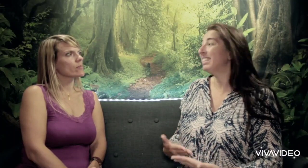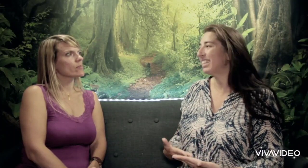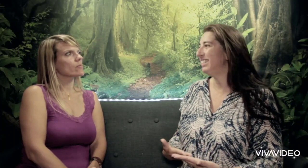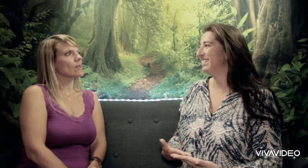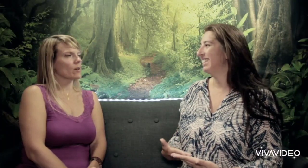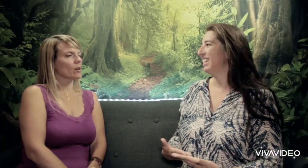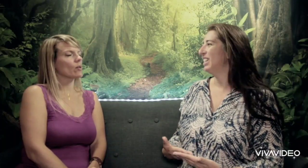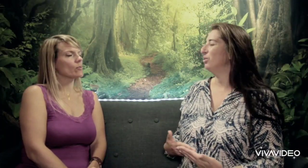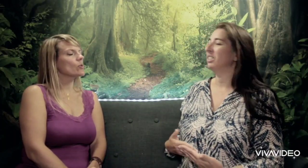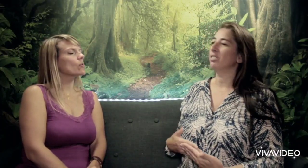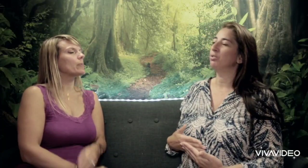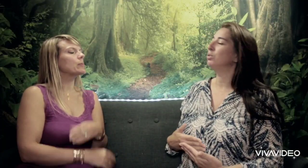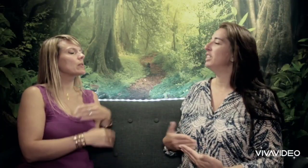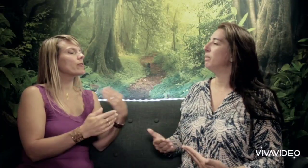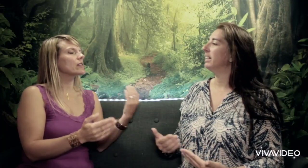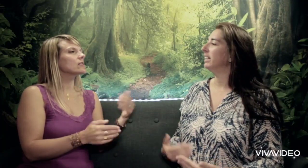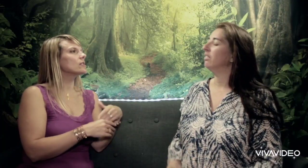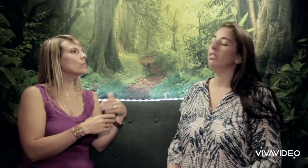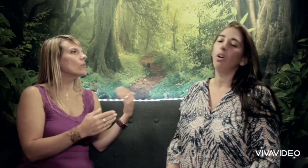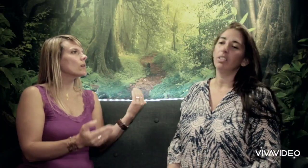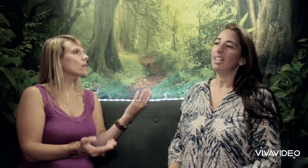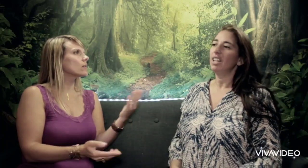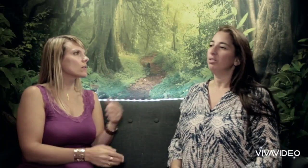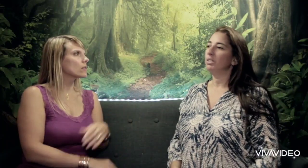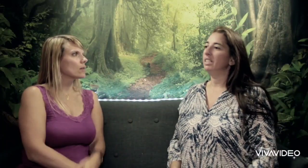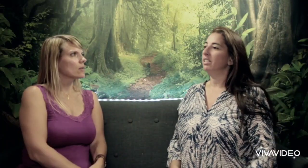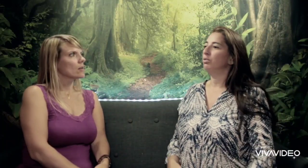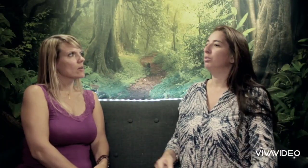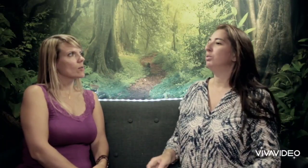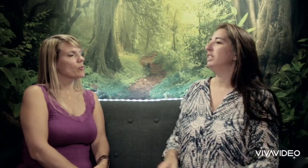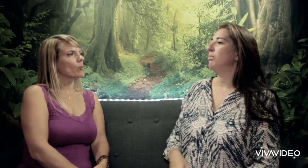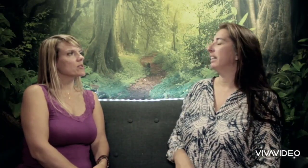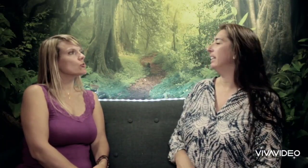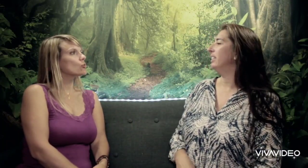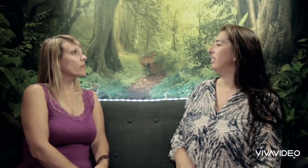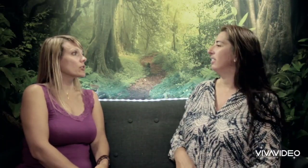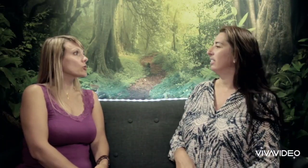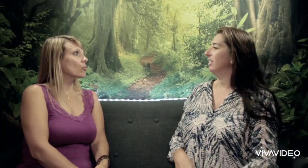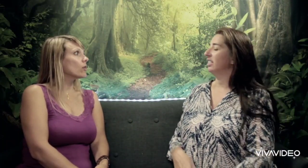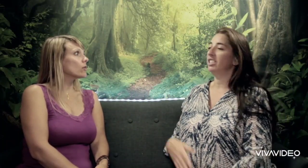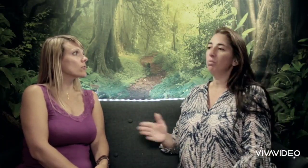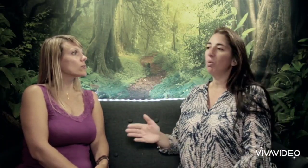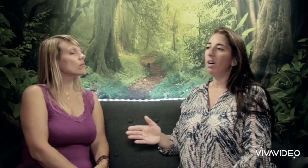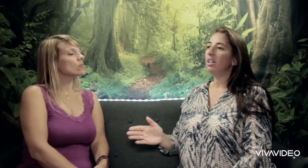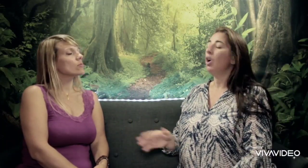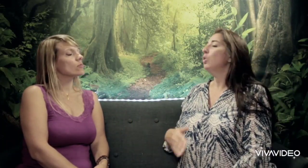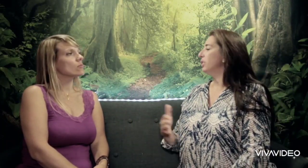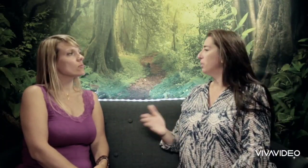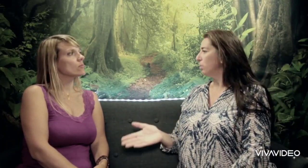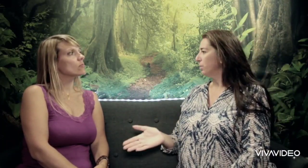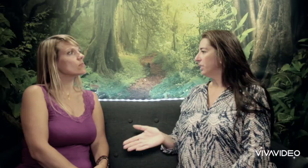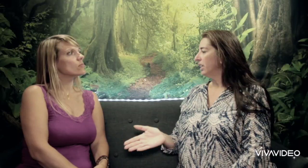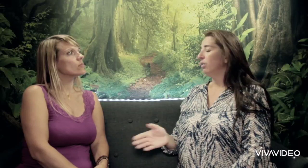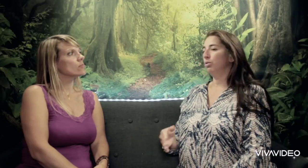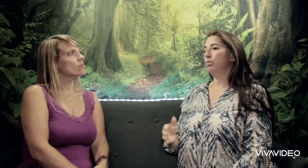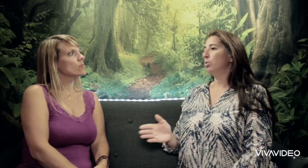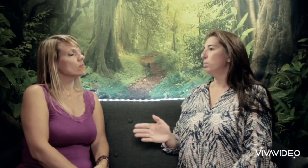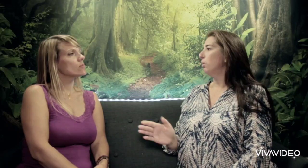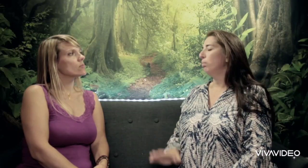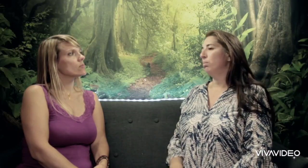D'accord. Oui, on n pas besoin de faire 6 mois. Vous démarrer à 6 mois. C'est ce qu'on conseille. Franchement, on peut